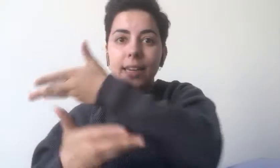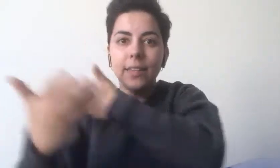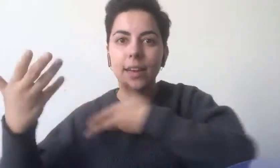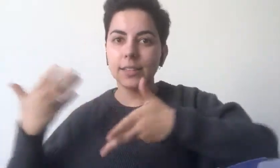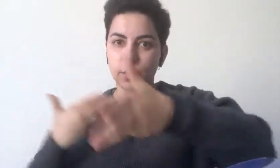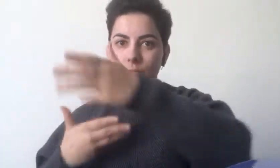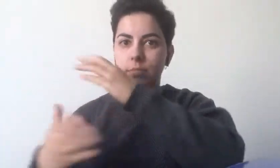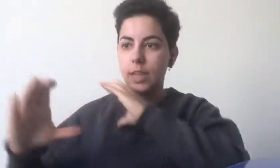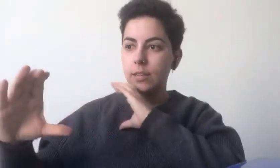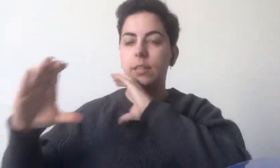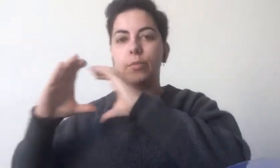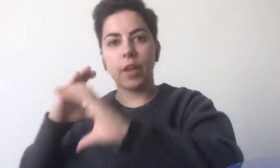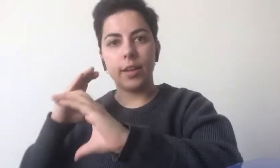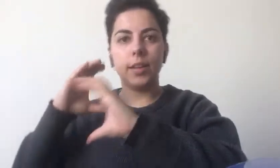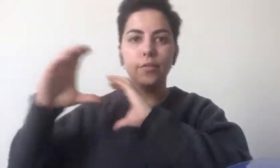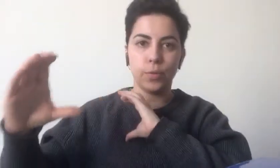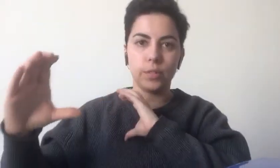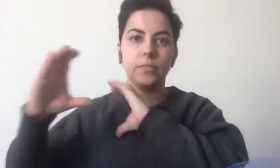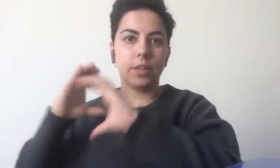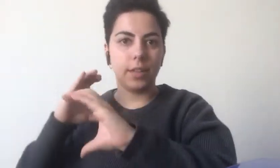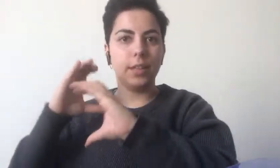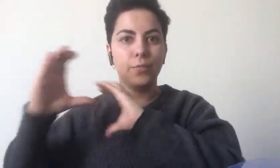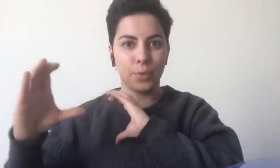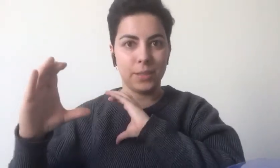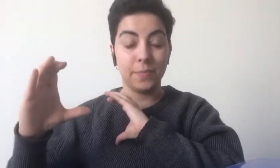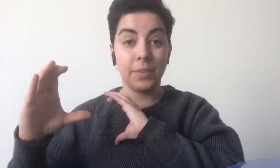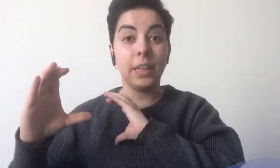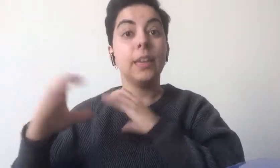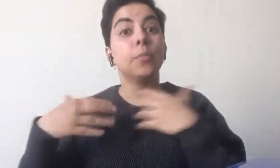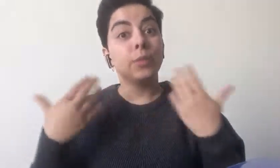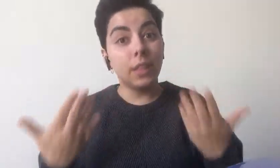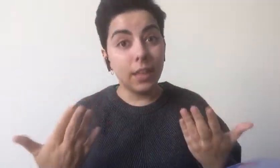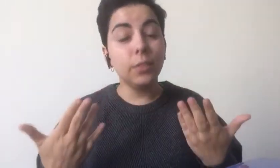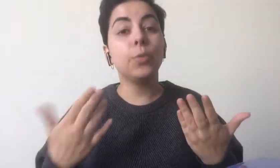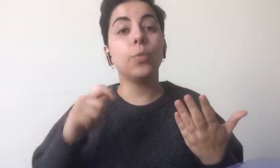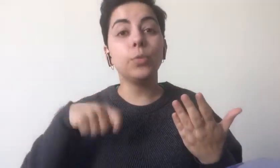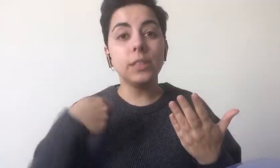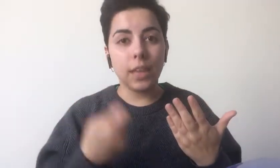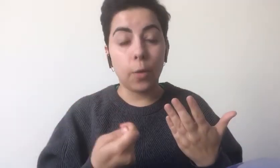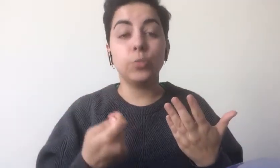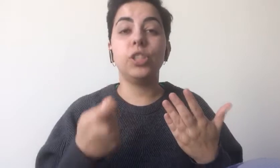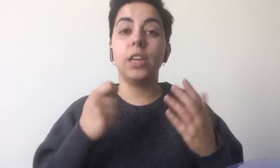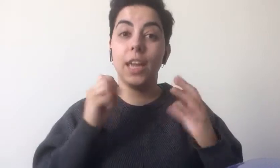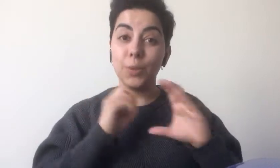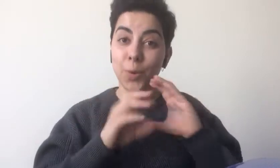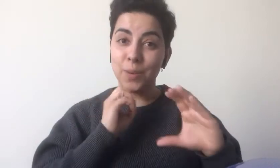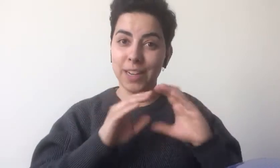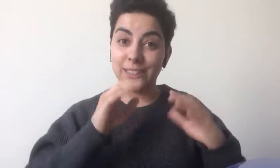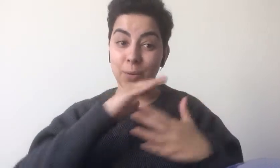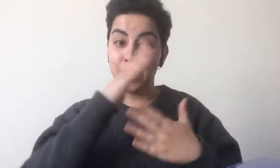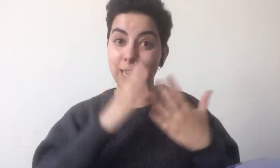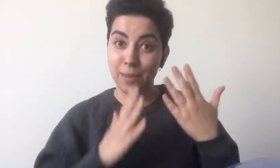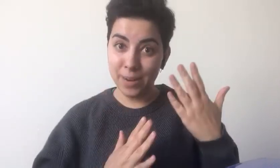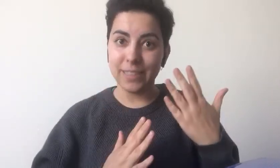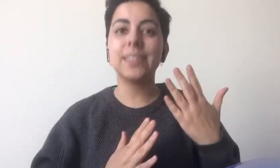a interação, né? Então vai e volta, vai e volta. Portanto, o sinal de educomunicação em Libras